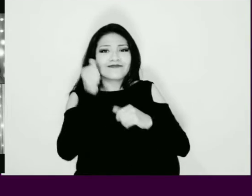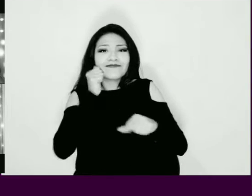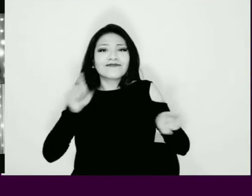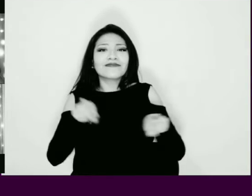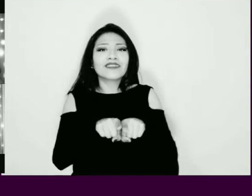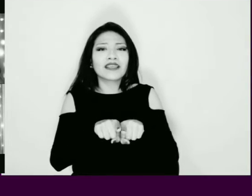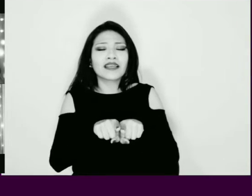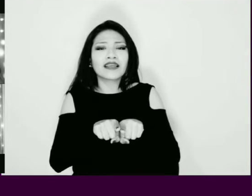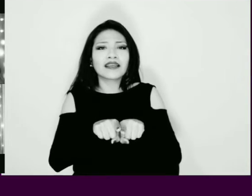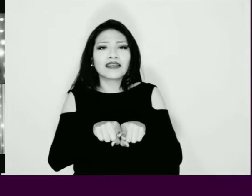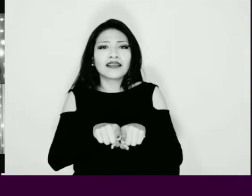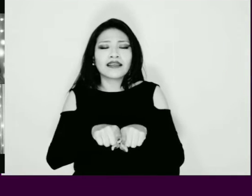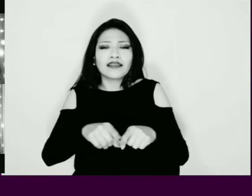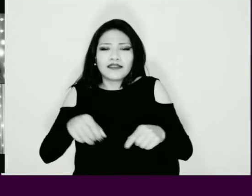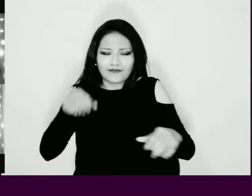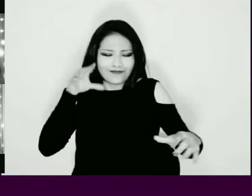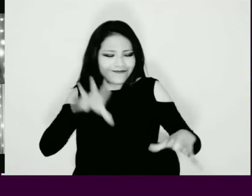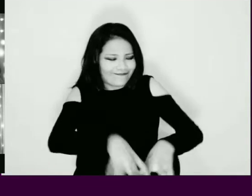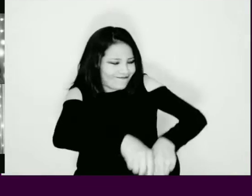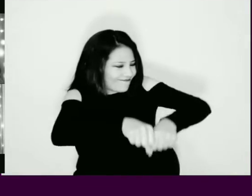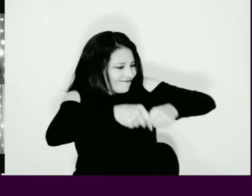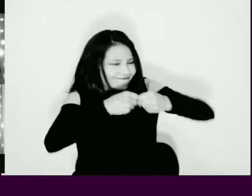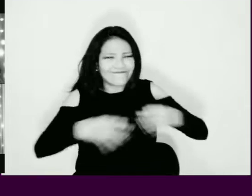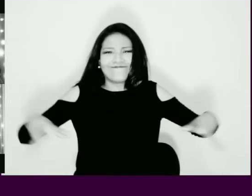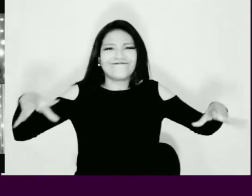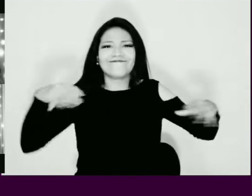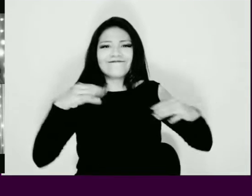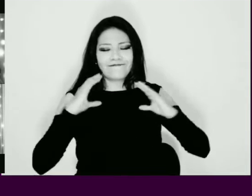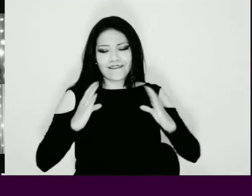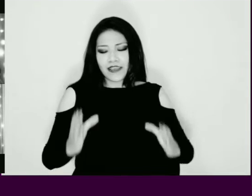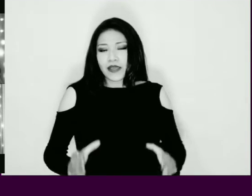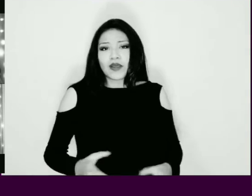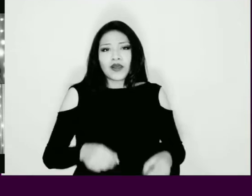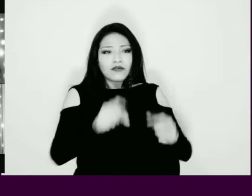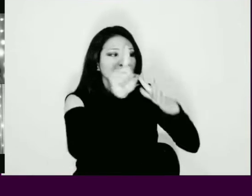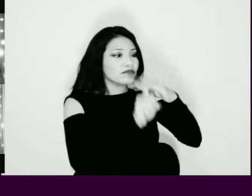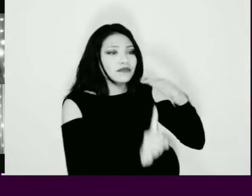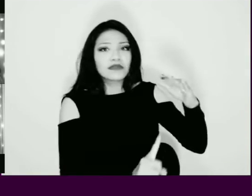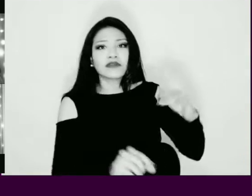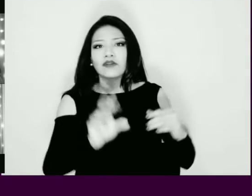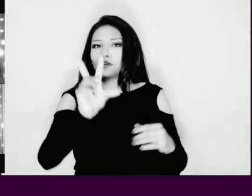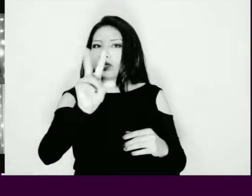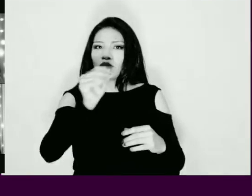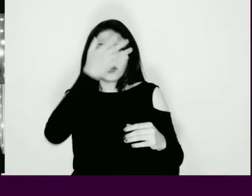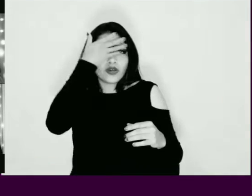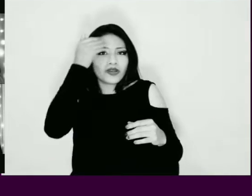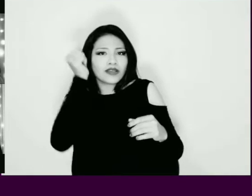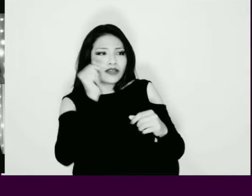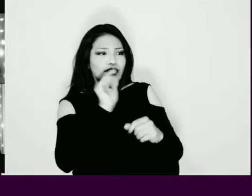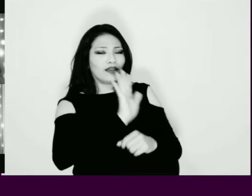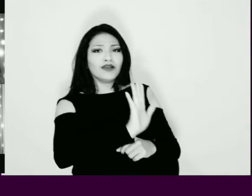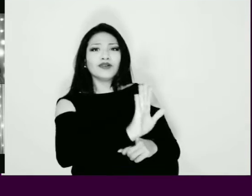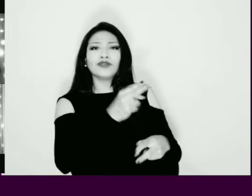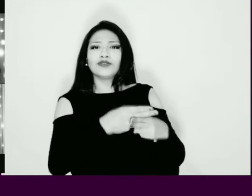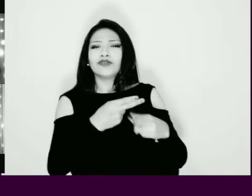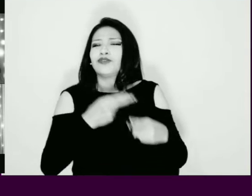hermanas Destrozan sus cuerpos, nos desaparecen No olviden sus nombres Por favor